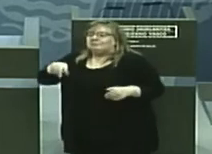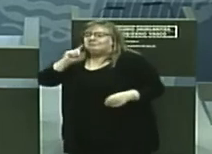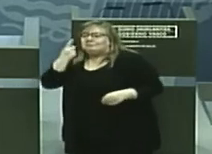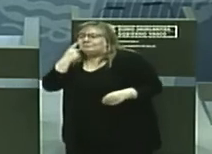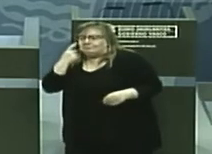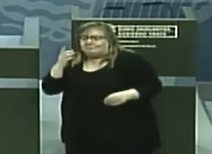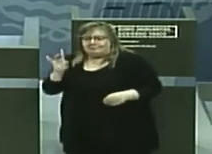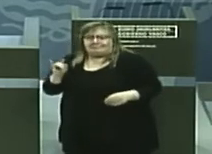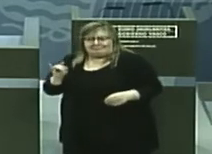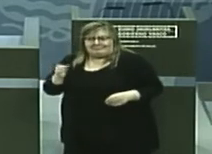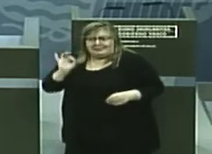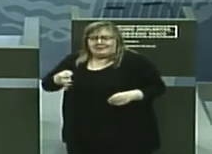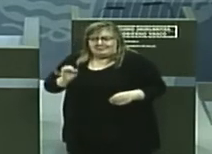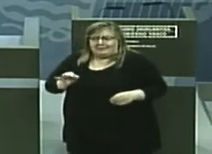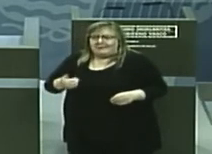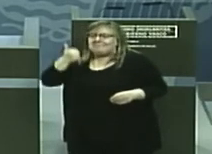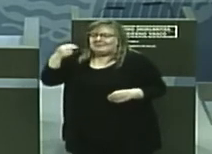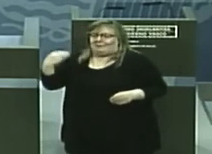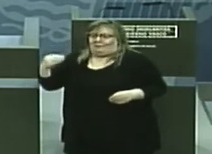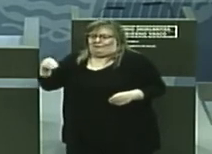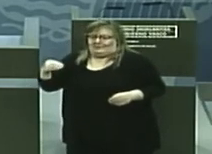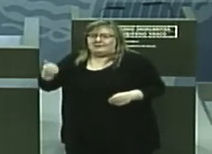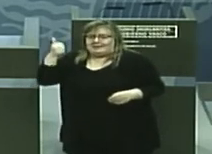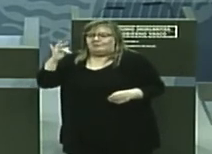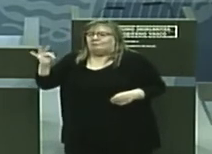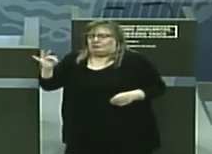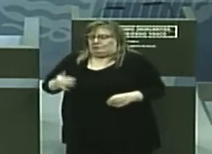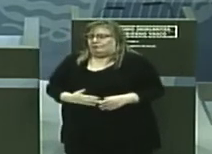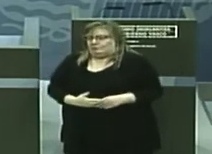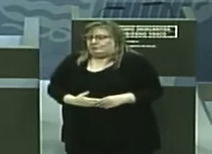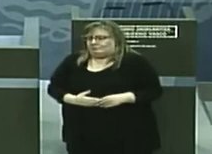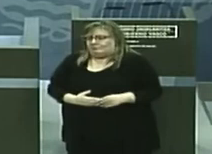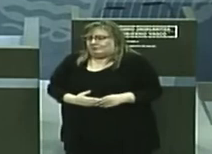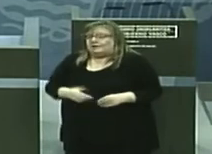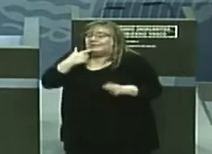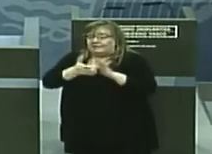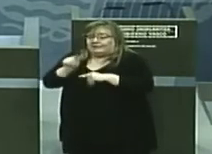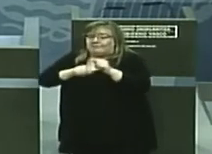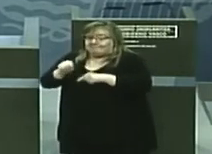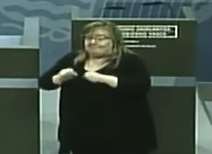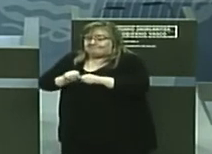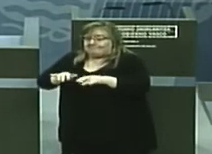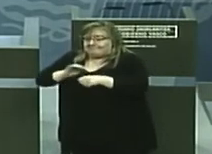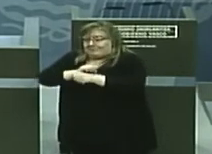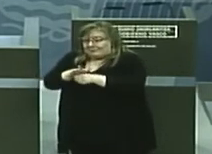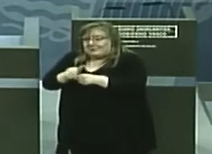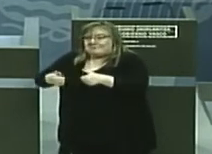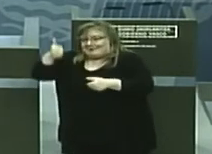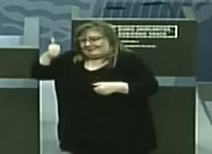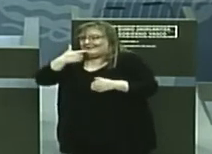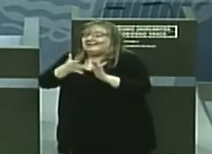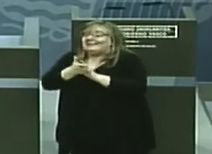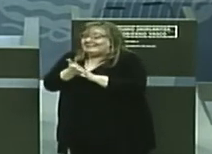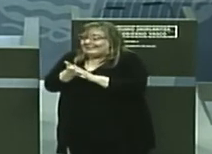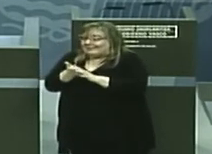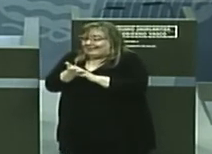que encontramos más jóvenes positivos. Entonces parece tener más relación con ese cambio